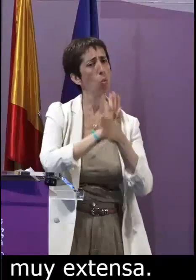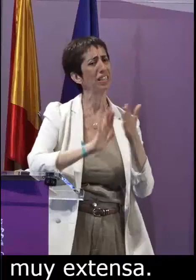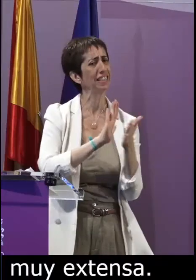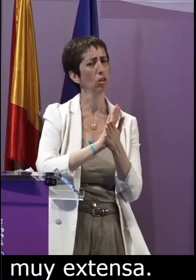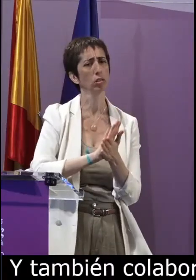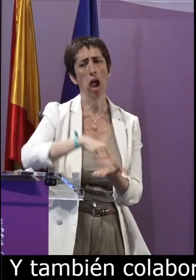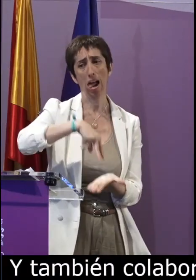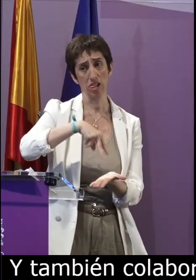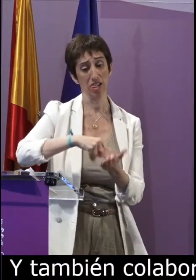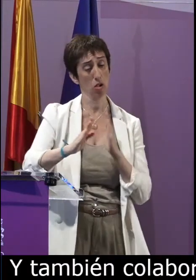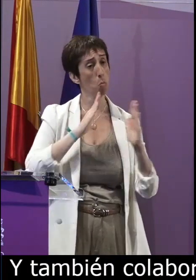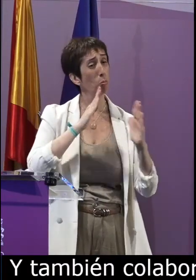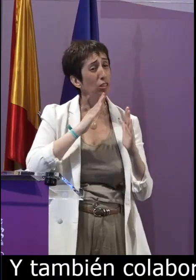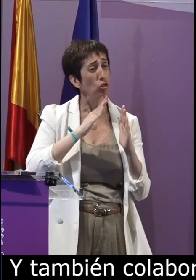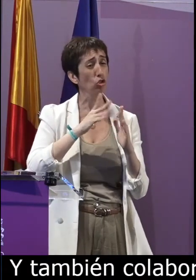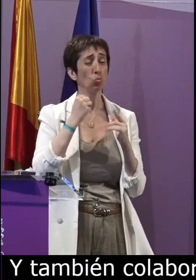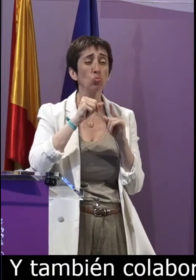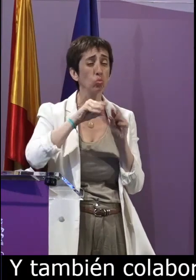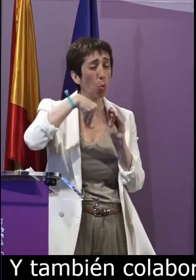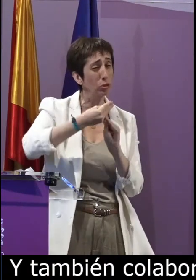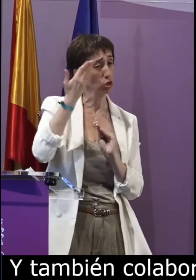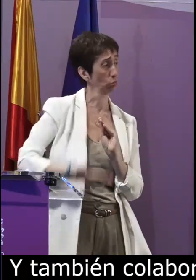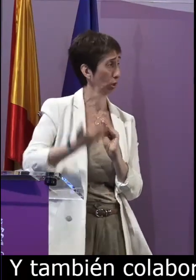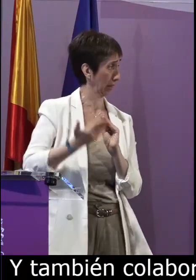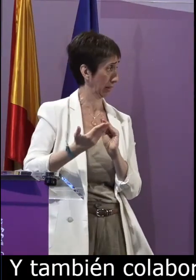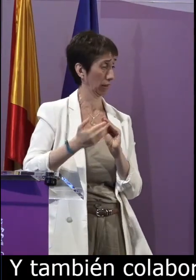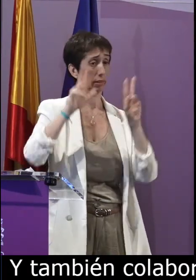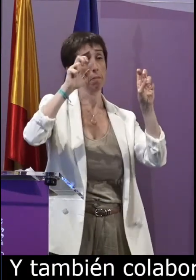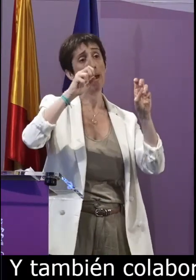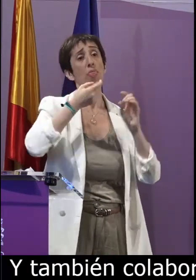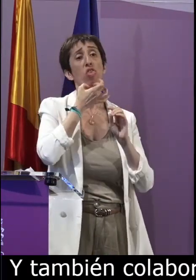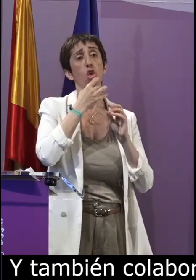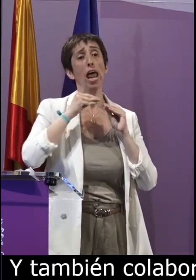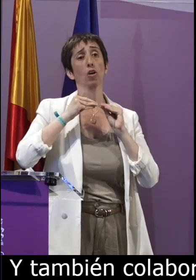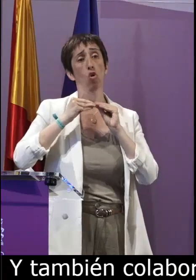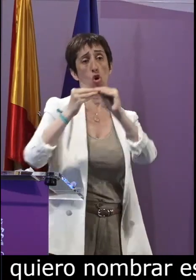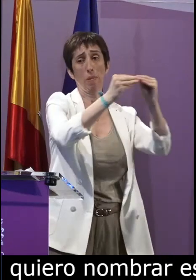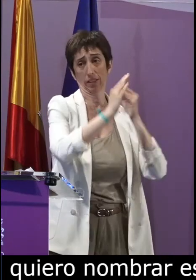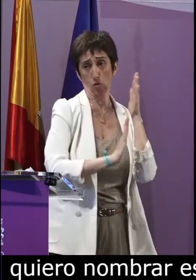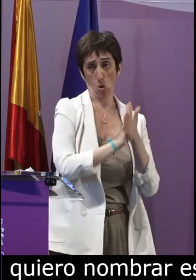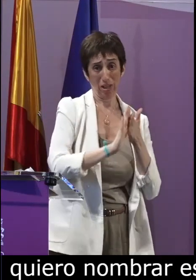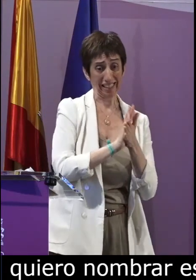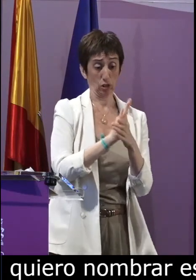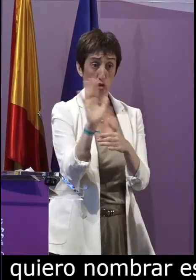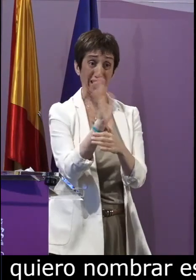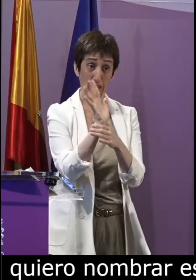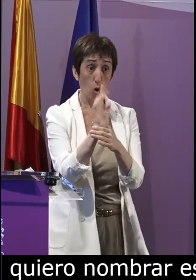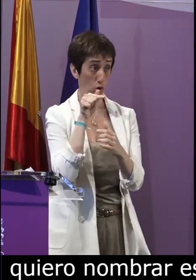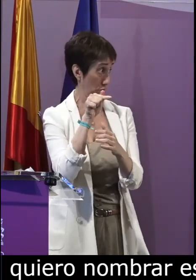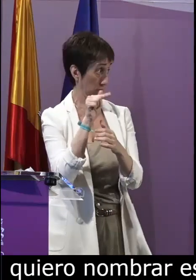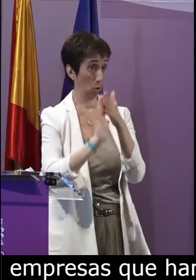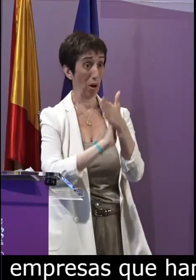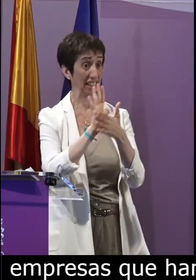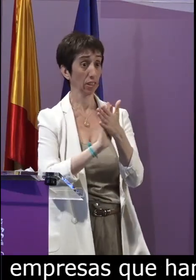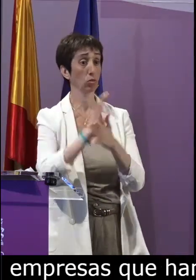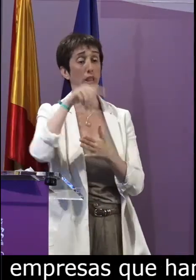a empresas que siempre han apostado cuando hemos decidido investigar sobre la lengua de signos que estuvieron con